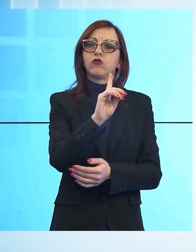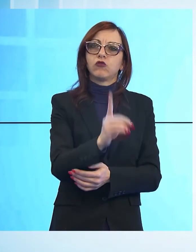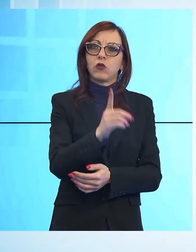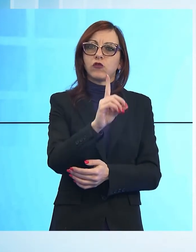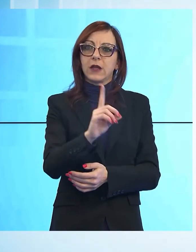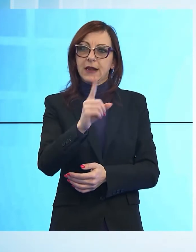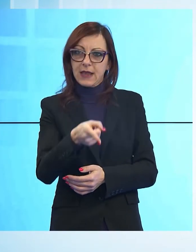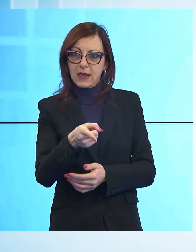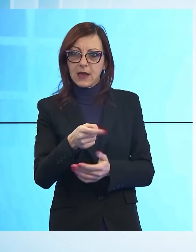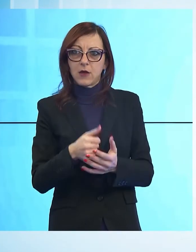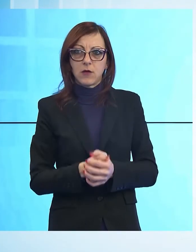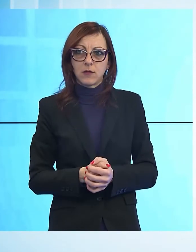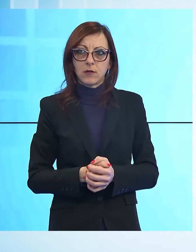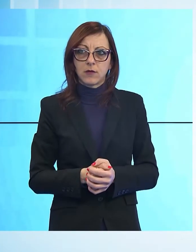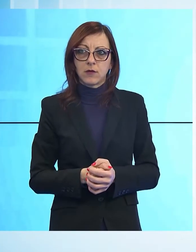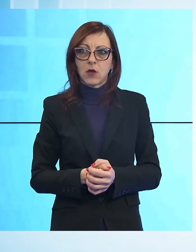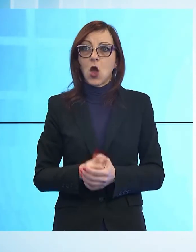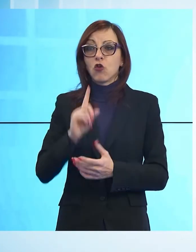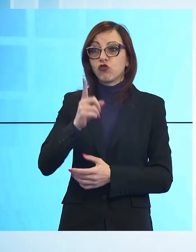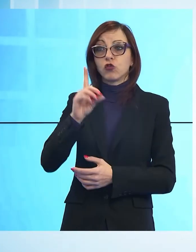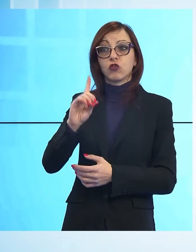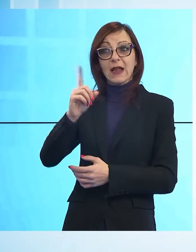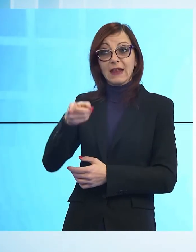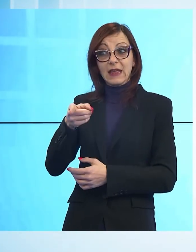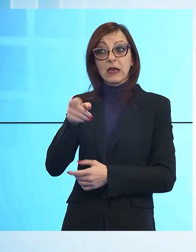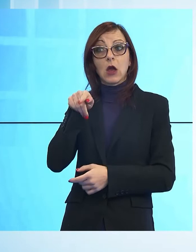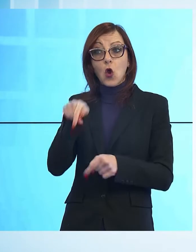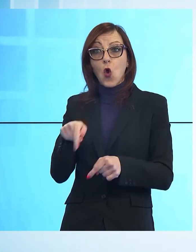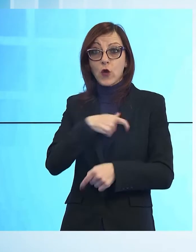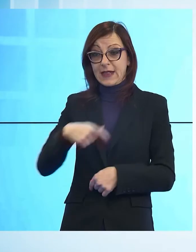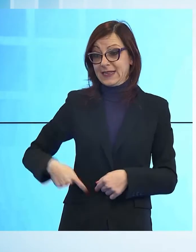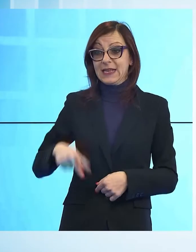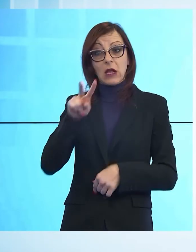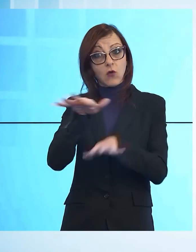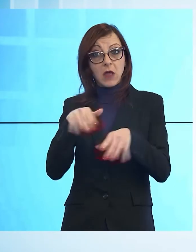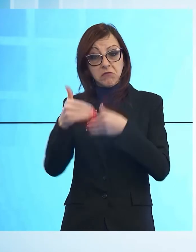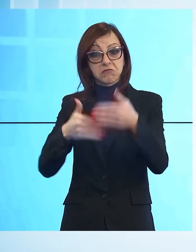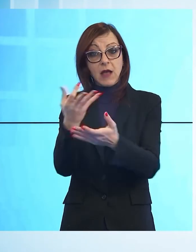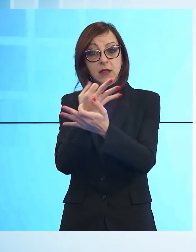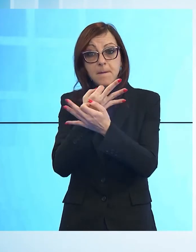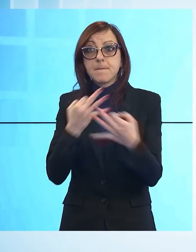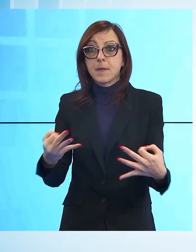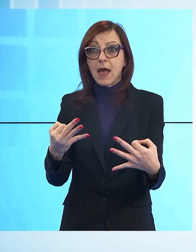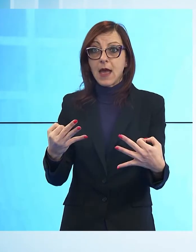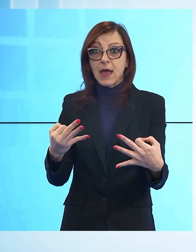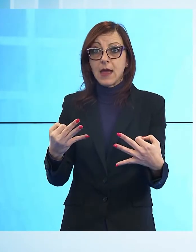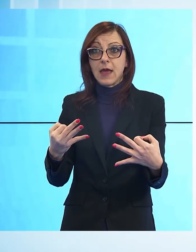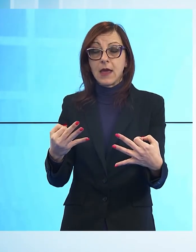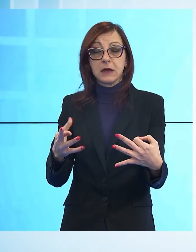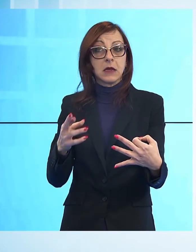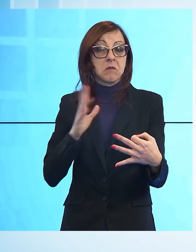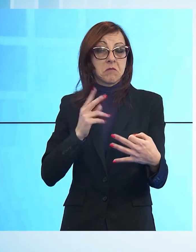Giorgio del Ghingaro credo che stia facendo il sindaco di Viareggio e mi pare anche piuttosto bene e probabilmente è bene che resti a fare quello.